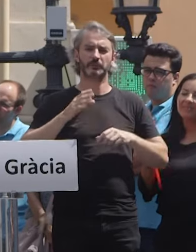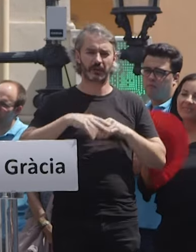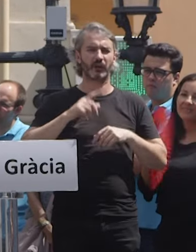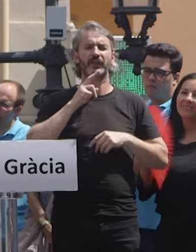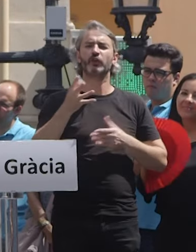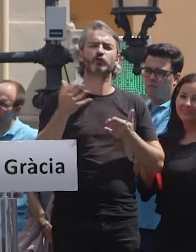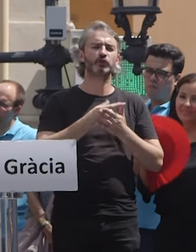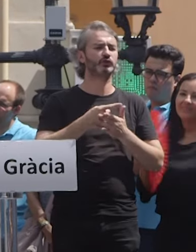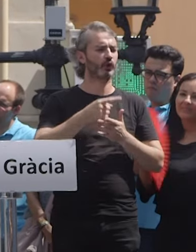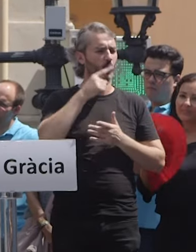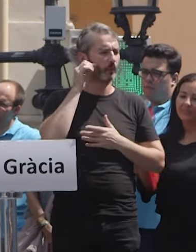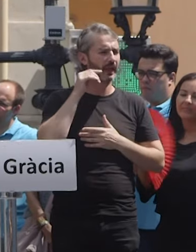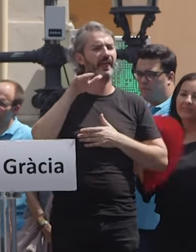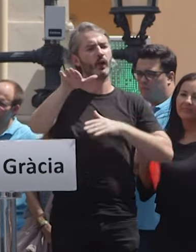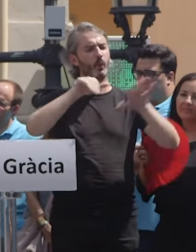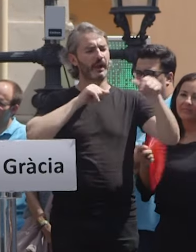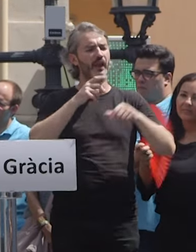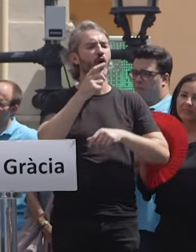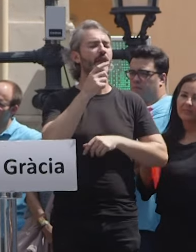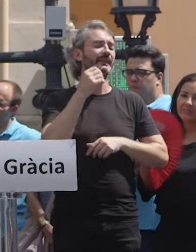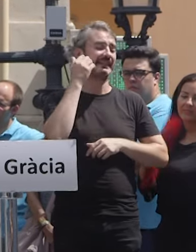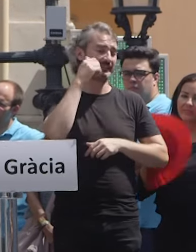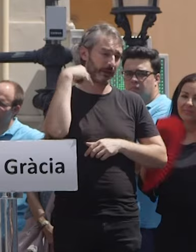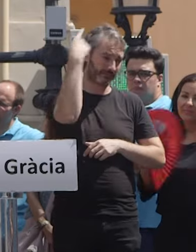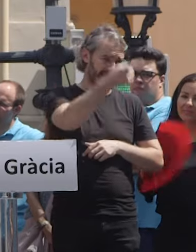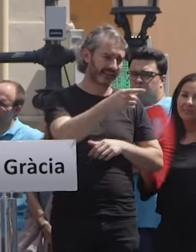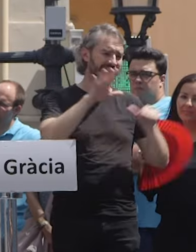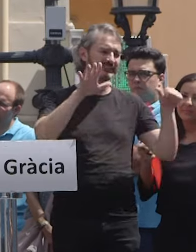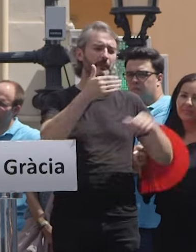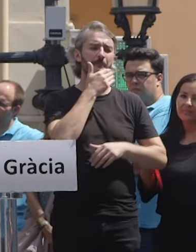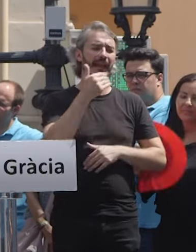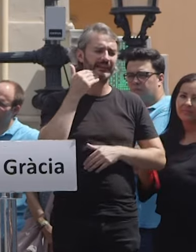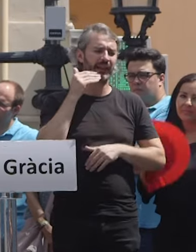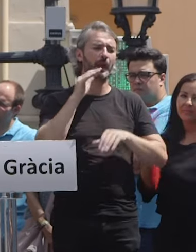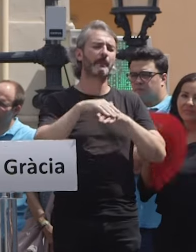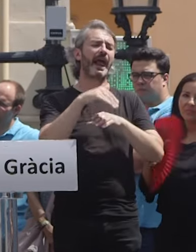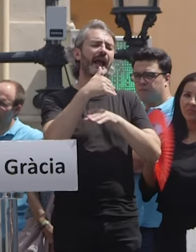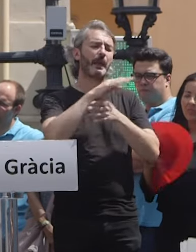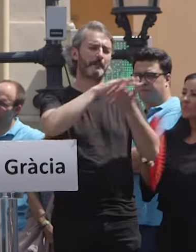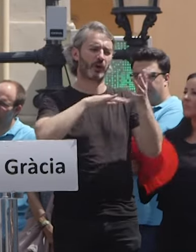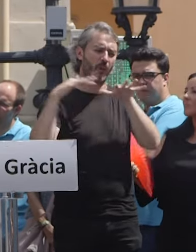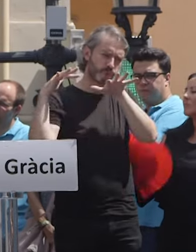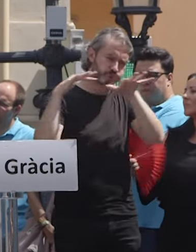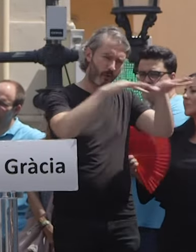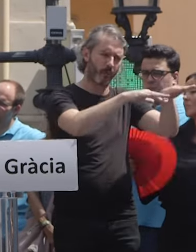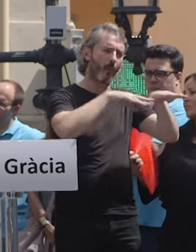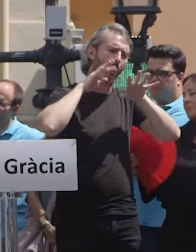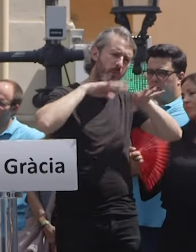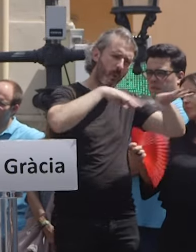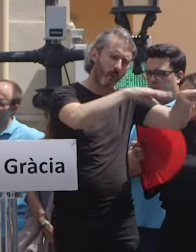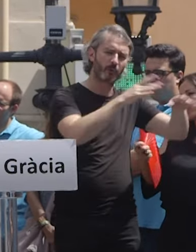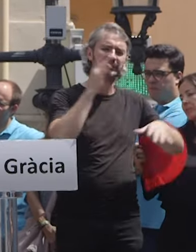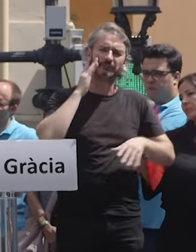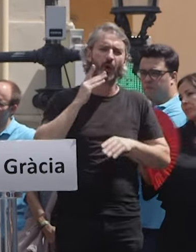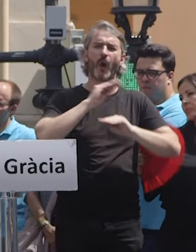convocats i convocades el proper dissabte a les 6 de la tarda per omplir els carrers de Barcelona i us demano, si us plau, que